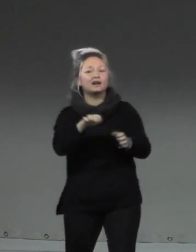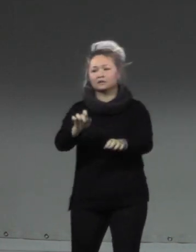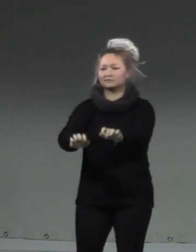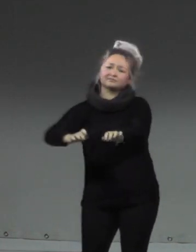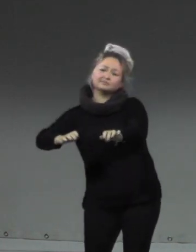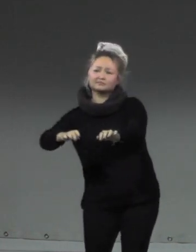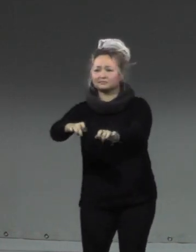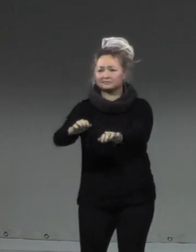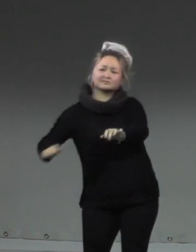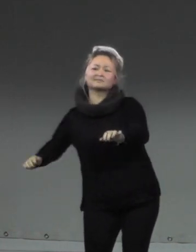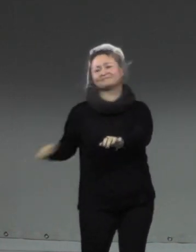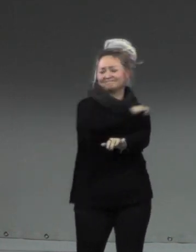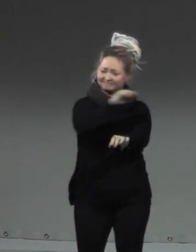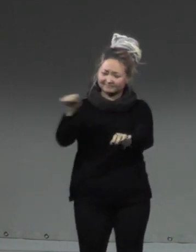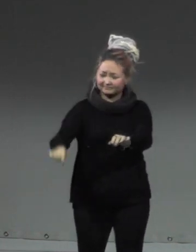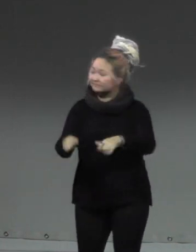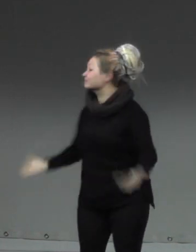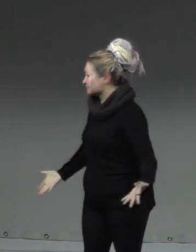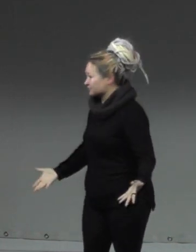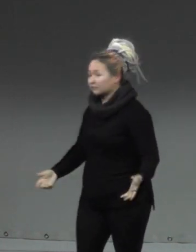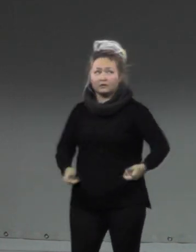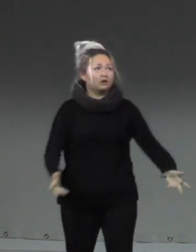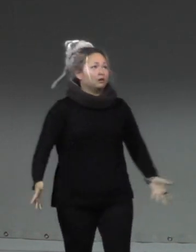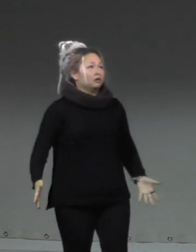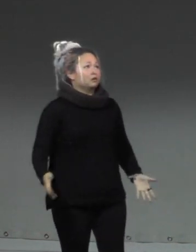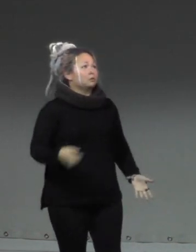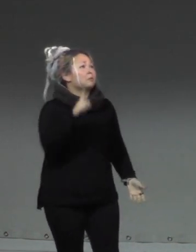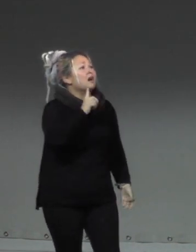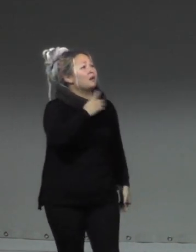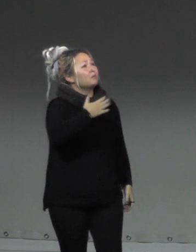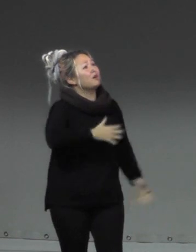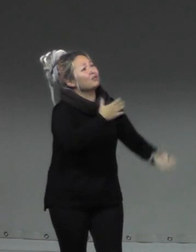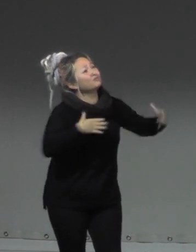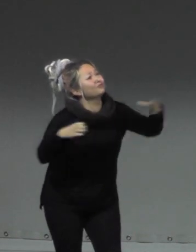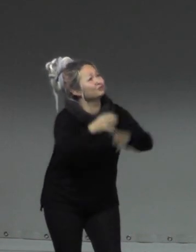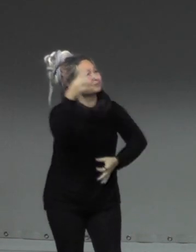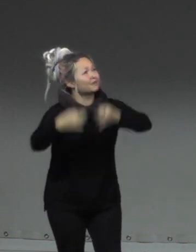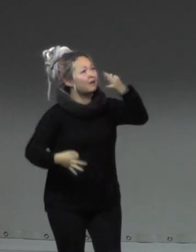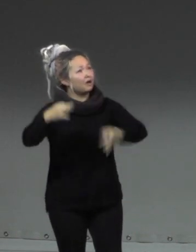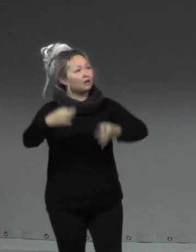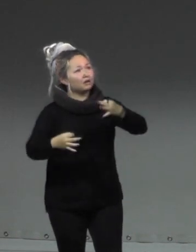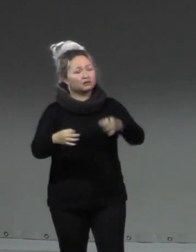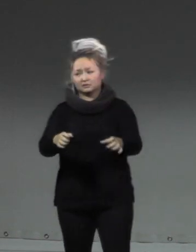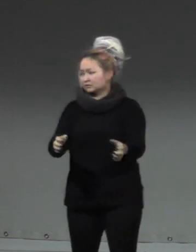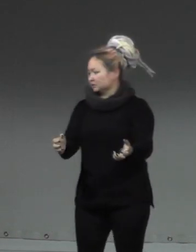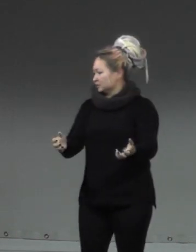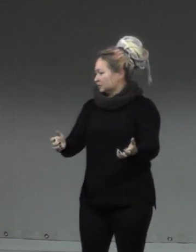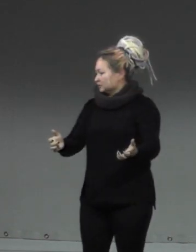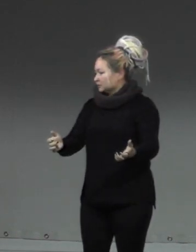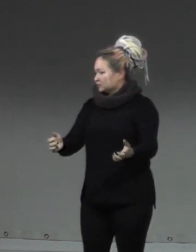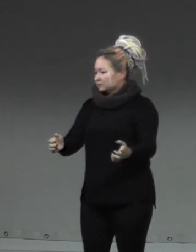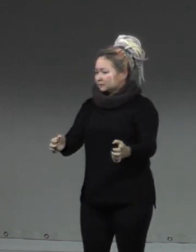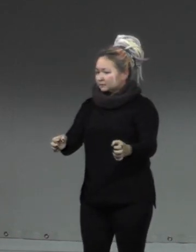Mama! Mama! Ach, lass mich, ich muss hier gerade was machen. Ich möchte mit dir spielen.